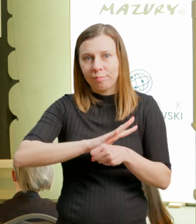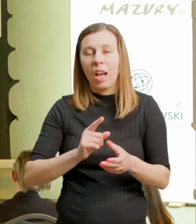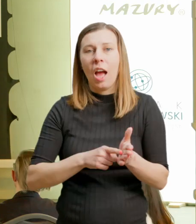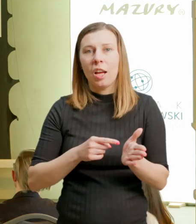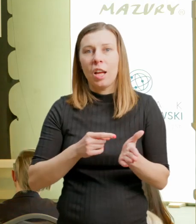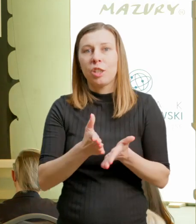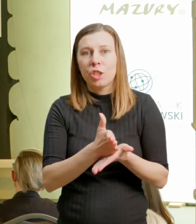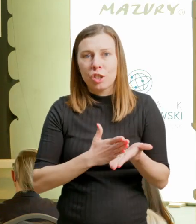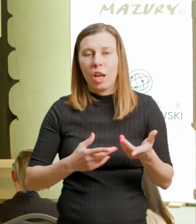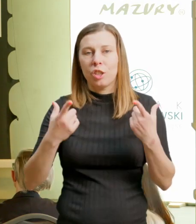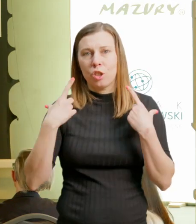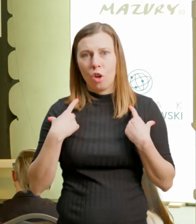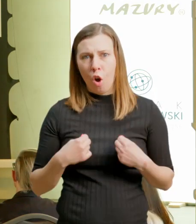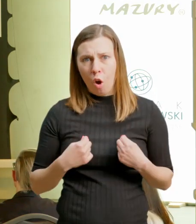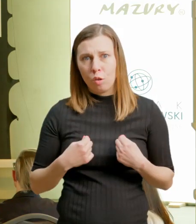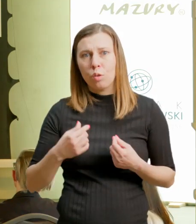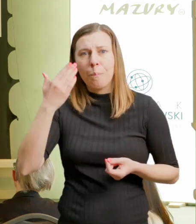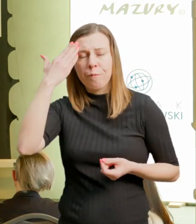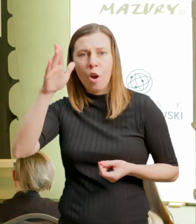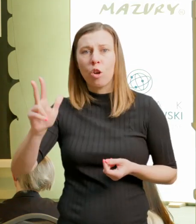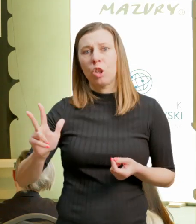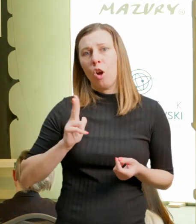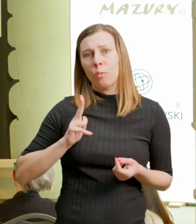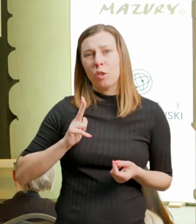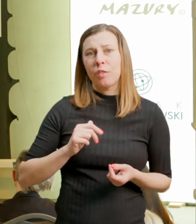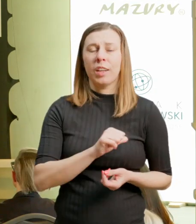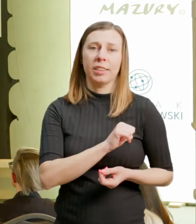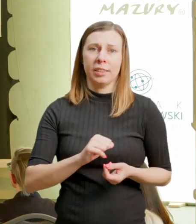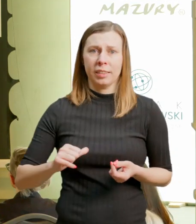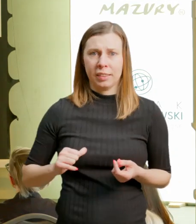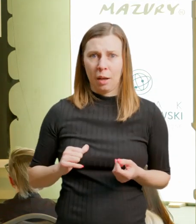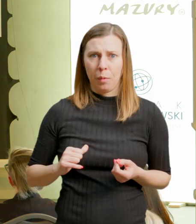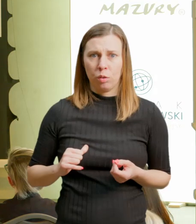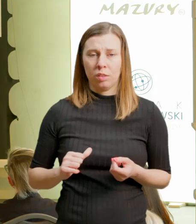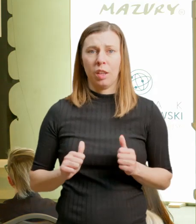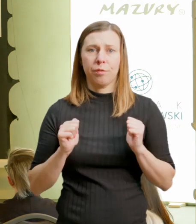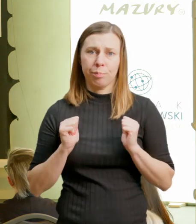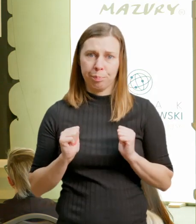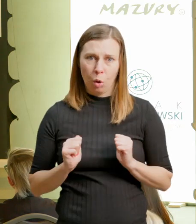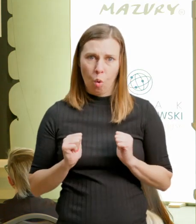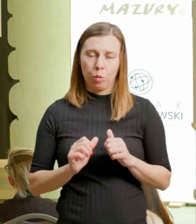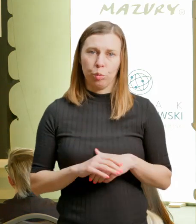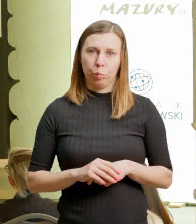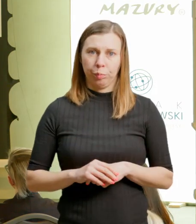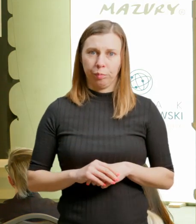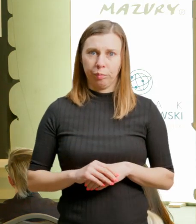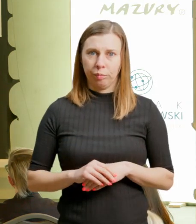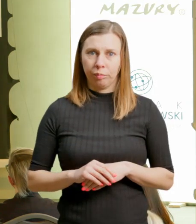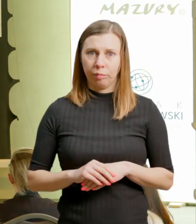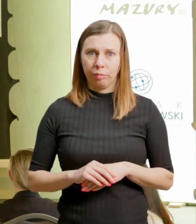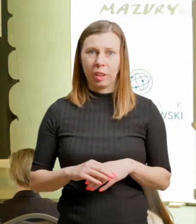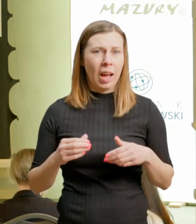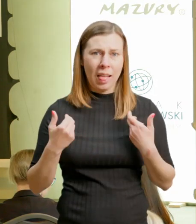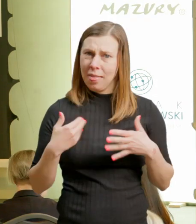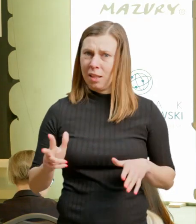skutków, ewentualnych skutków przebywania w dużych grupach i wybierała te obiekty, które